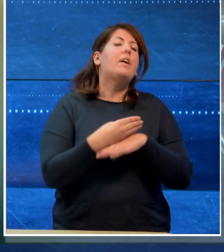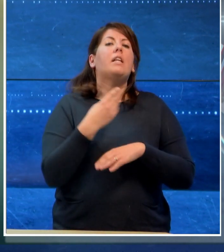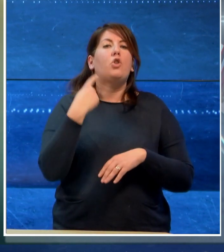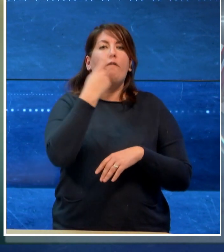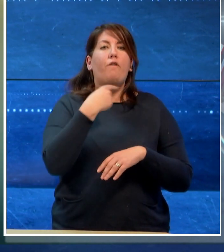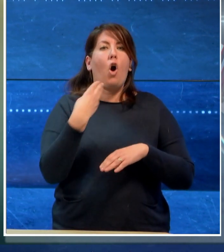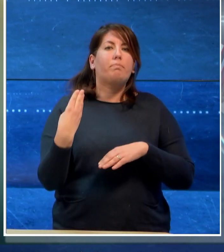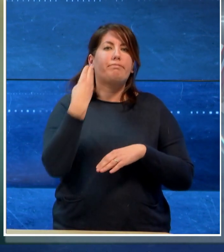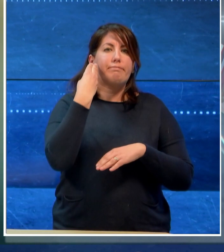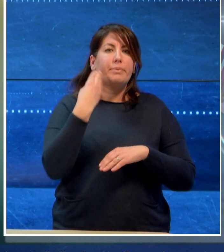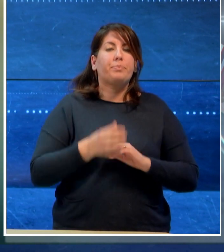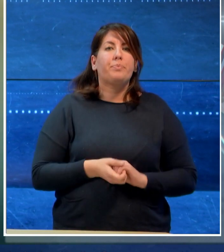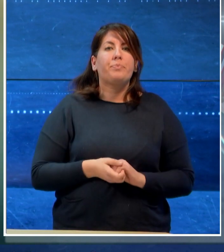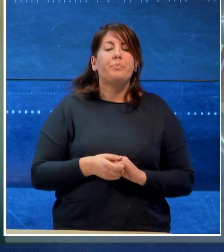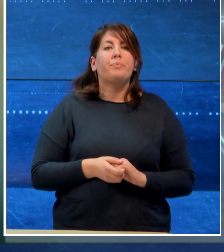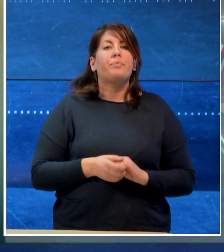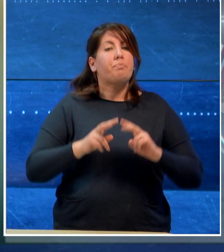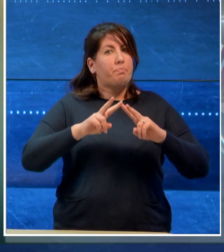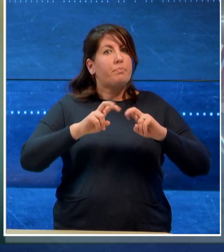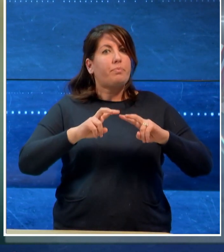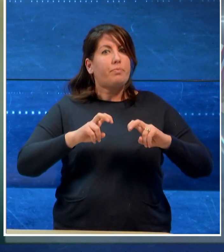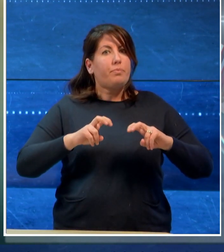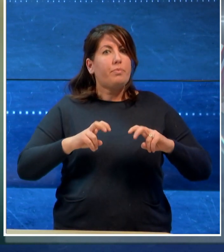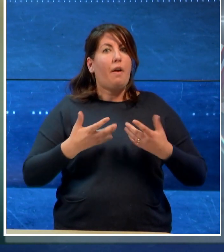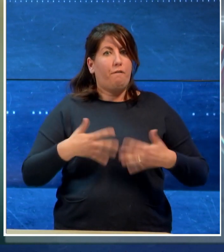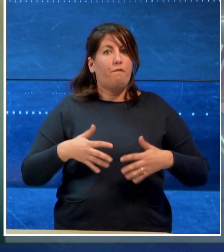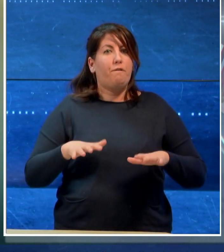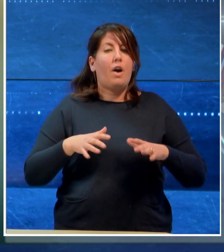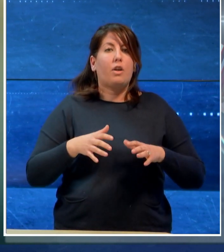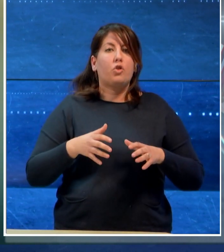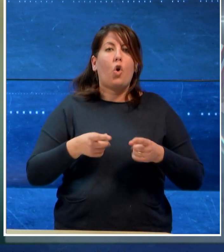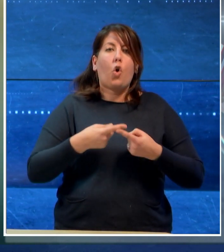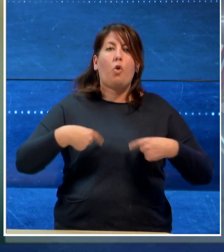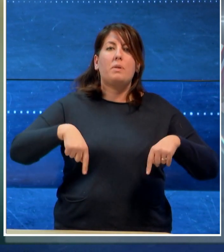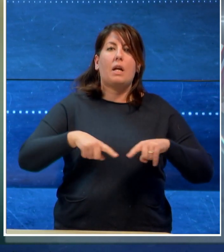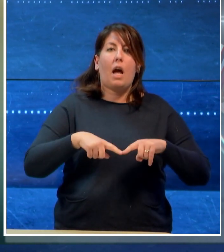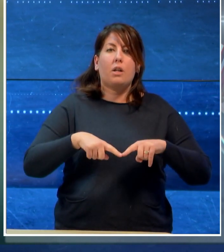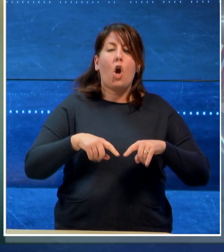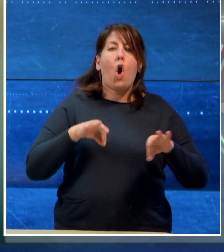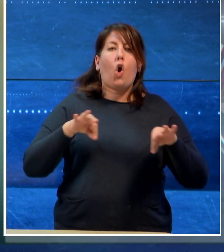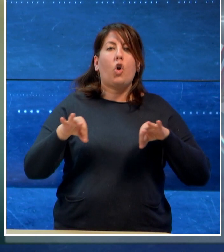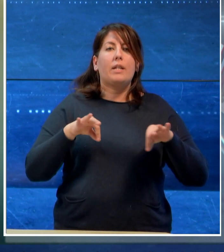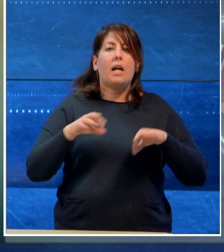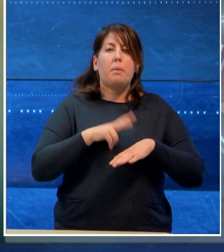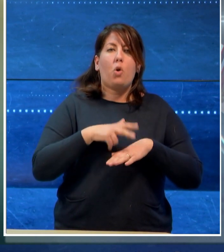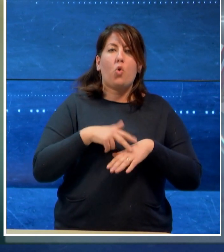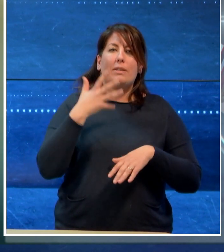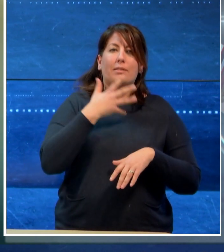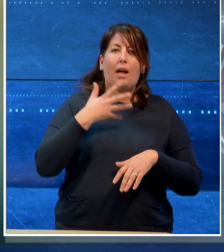volto. Secondo quanto accertato dagli agenti del commissariato coordinati dalla procura di Trani,